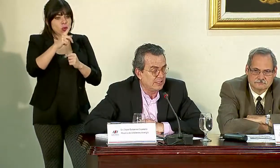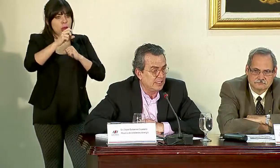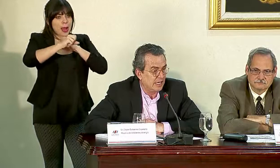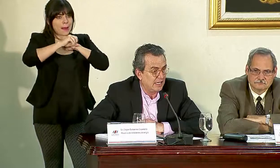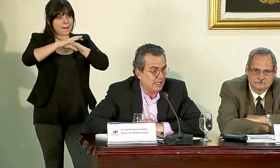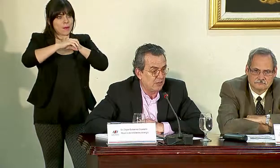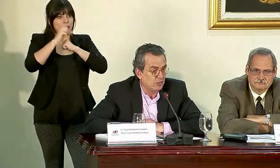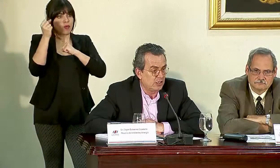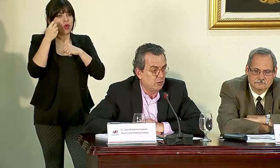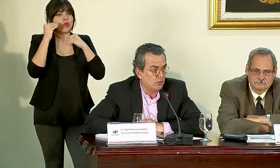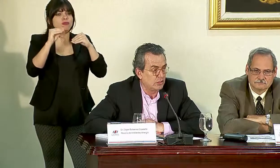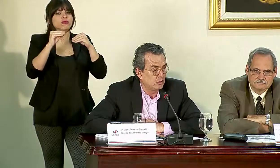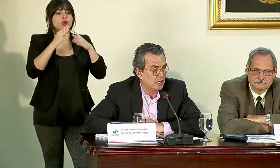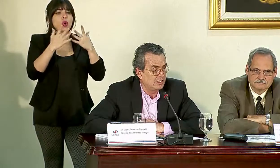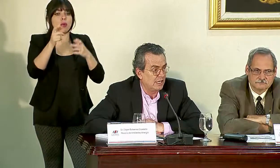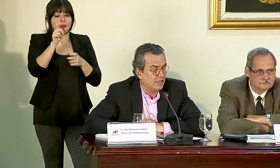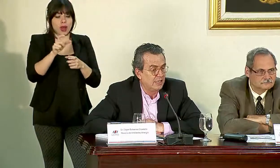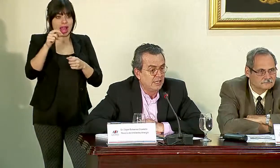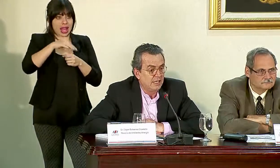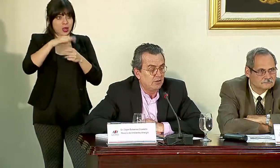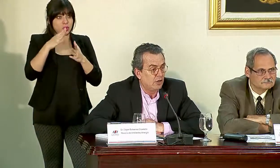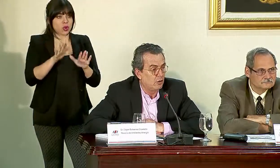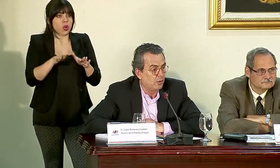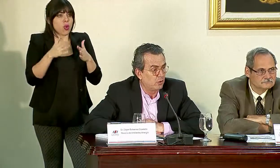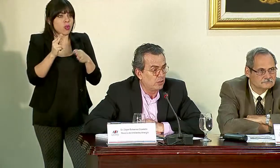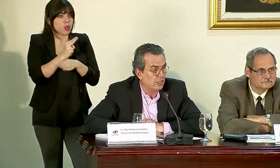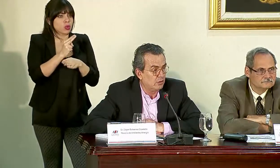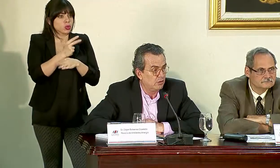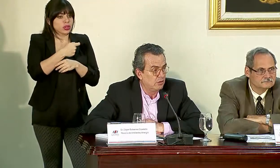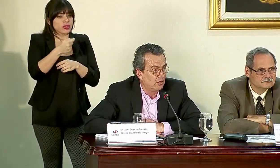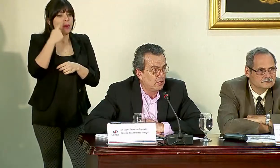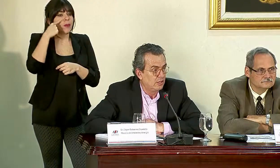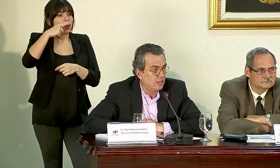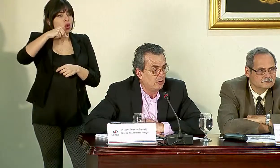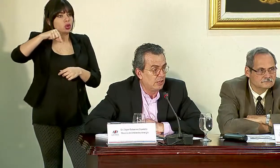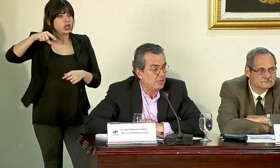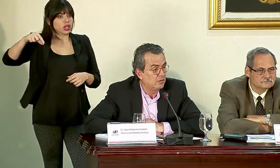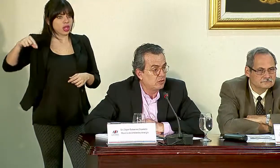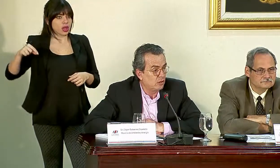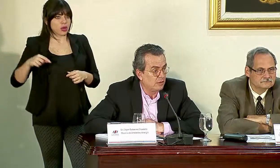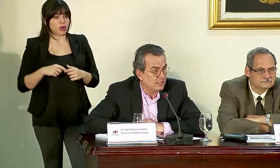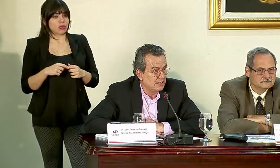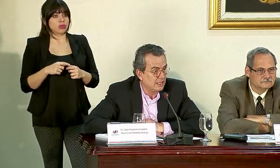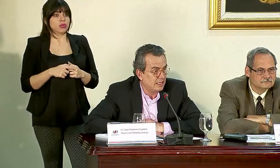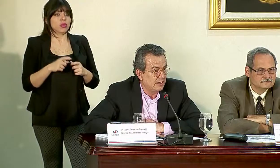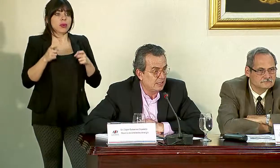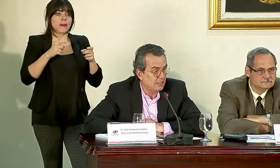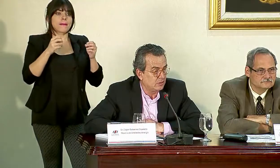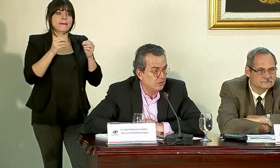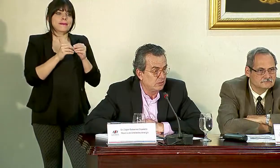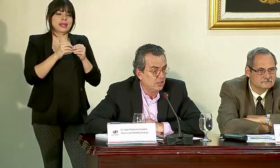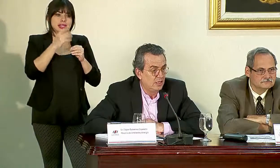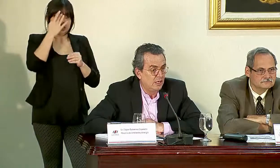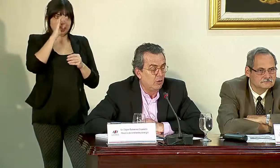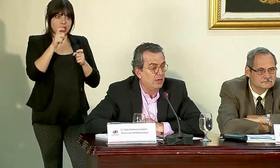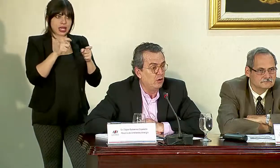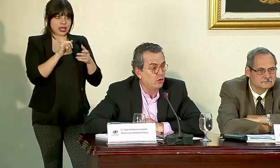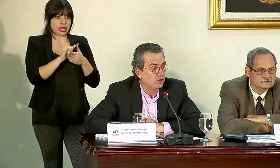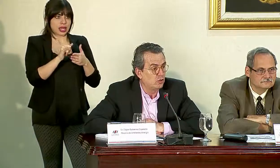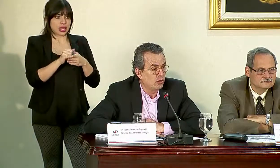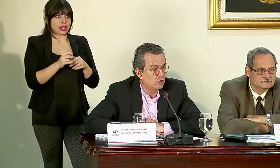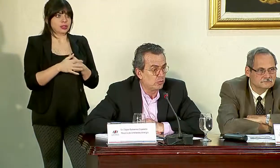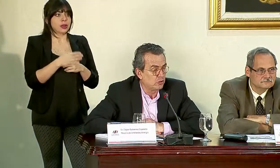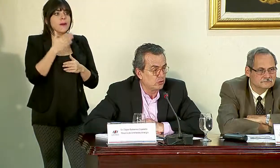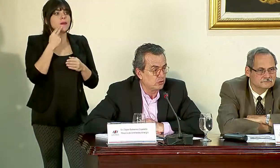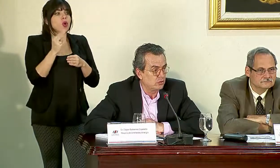fuerte de enseñarle a los agricultores a utilizar riego por goteo. Una administración más inteligente de esto. Un